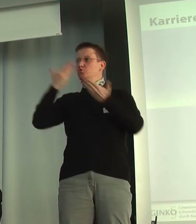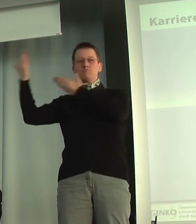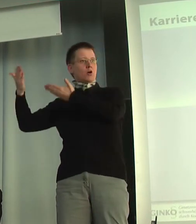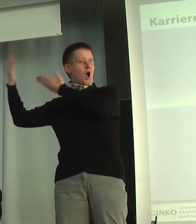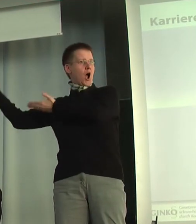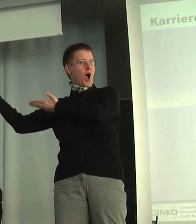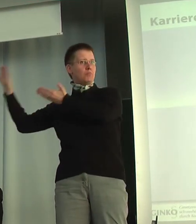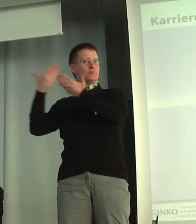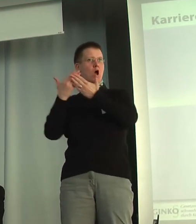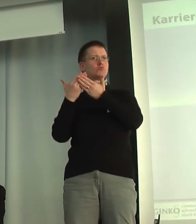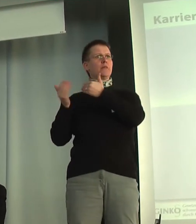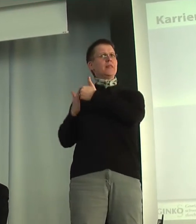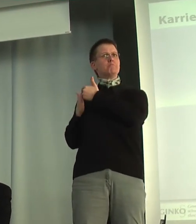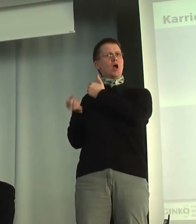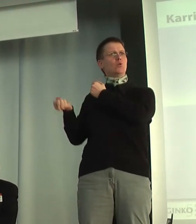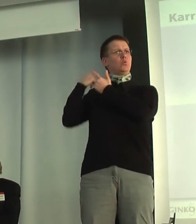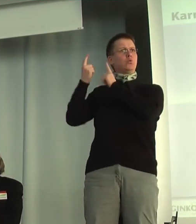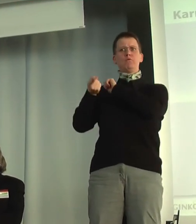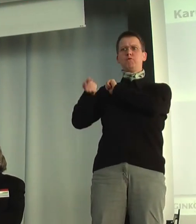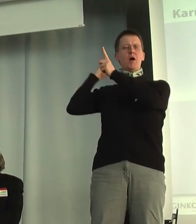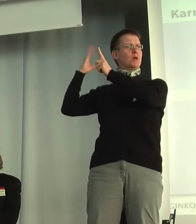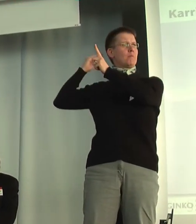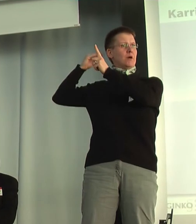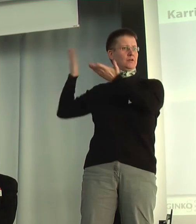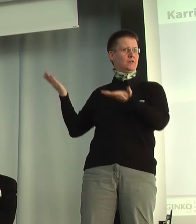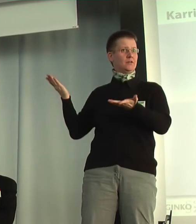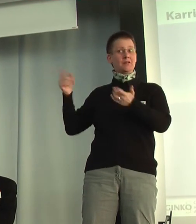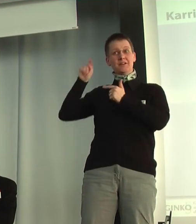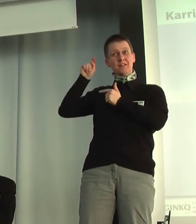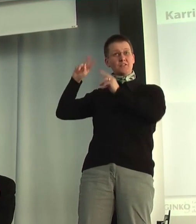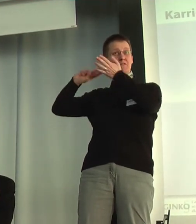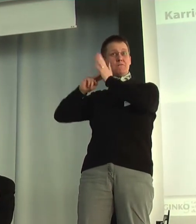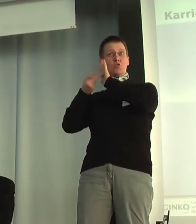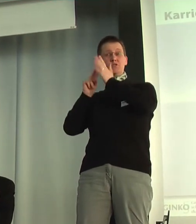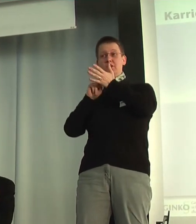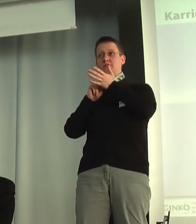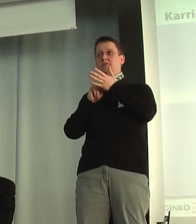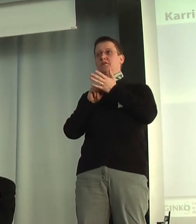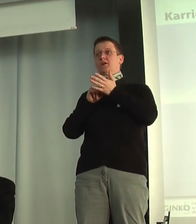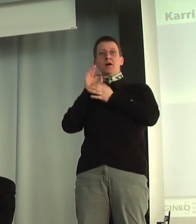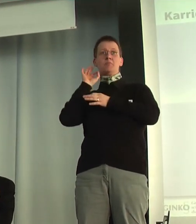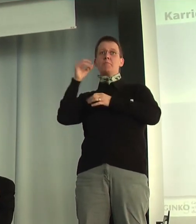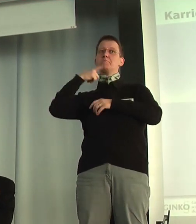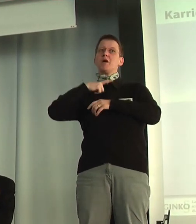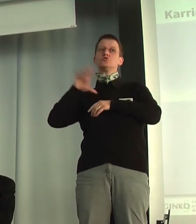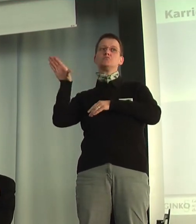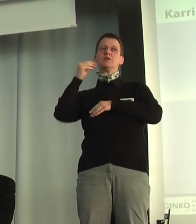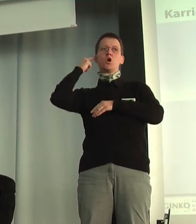beiläufig erfolgt, so im Vorübergehen. Das funktioniert alles bei Menschen mit Hörschiebung nicht.